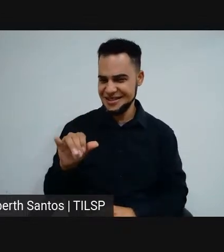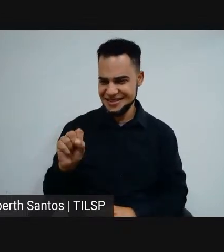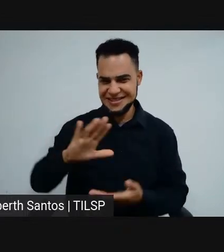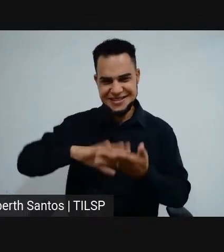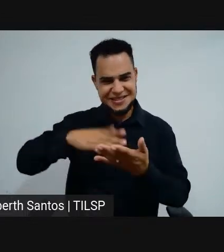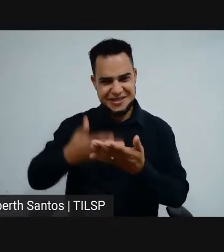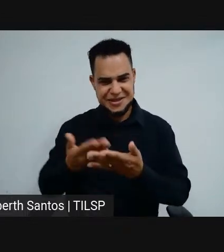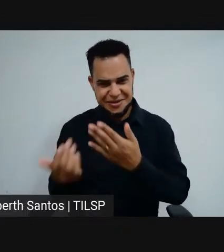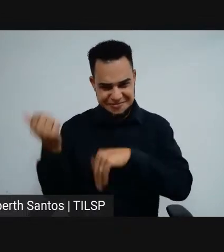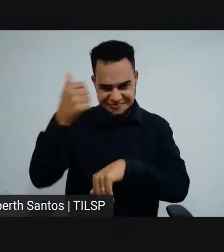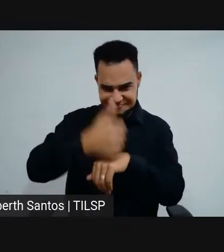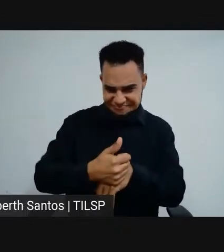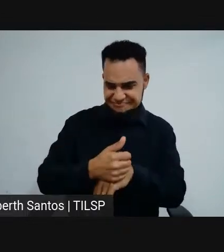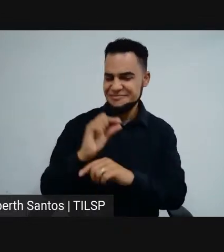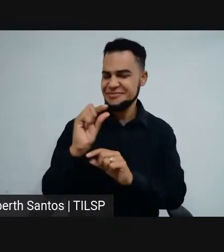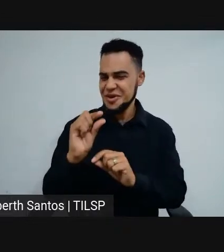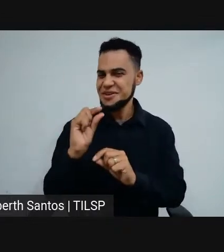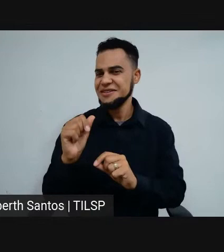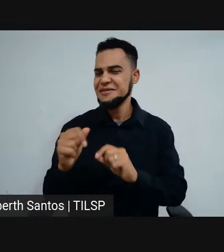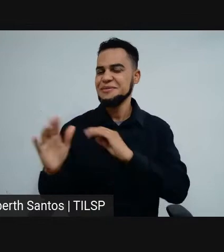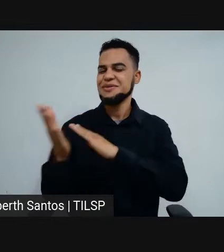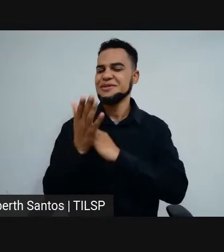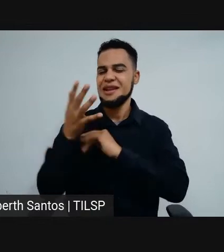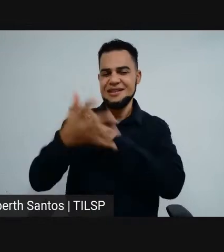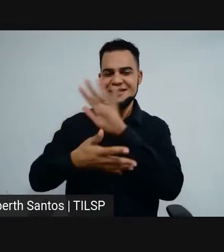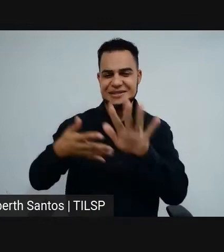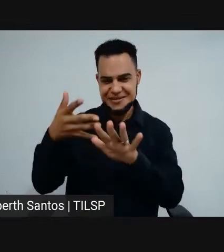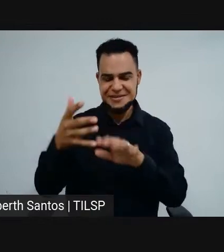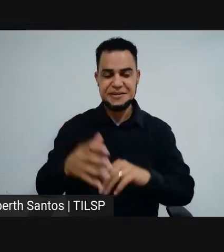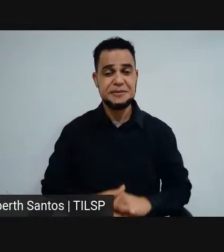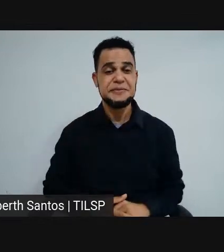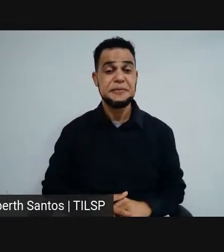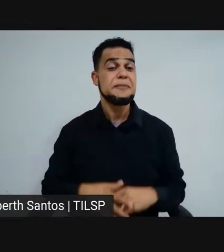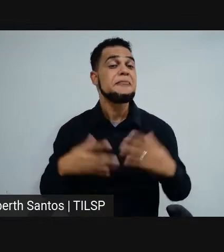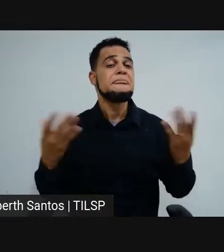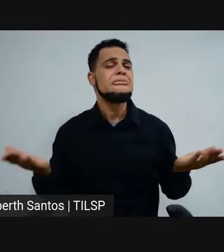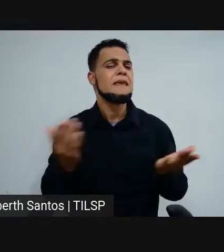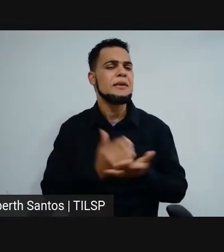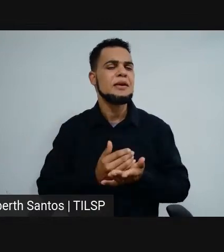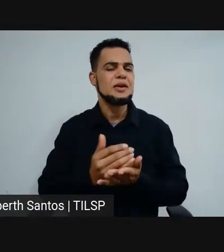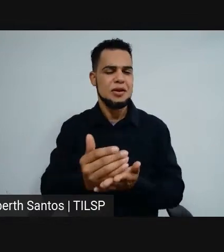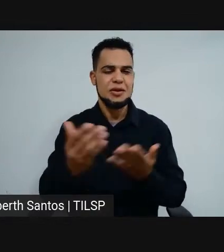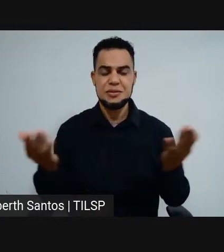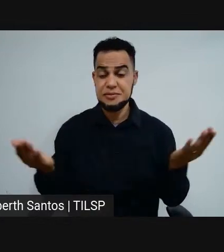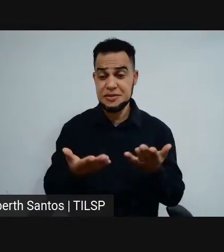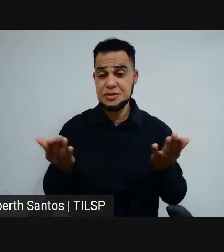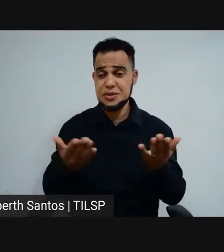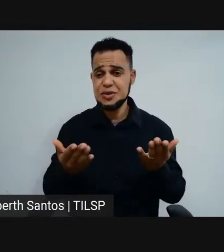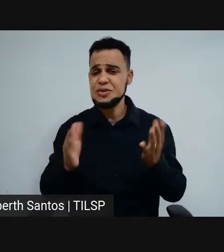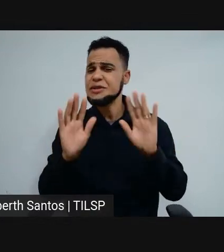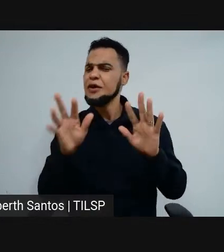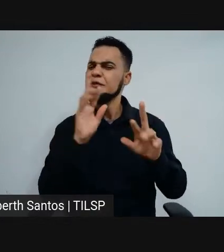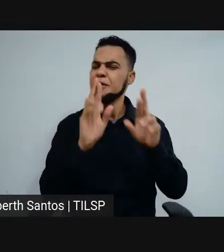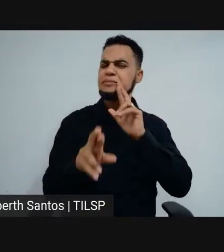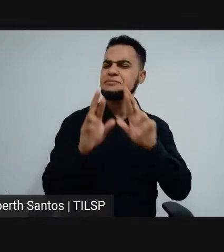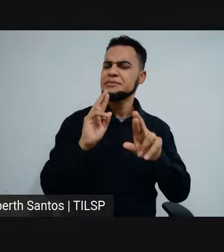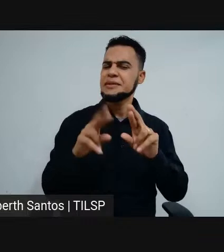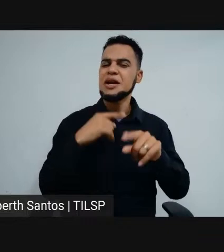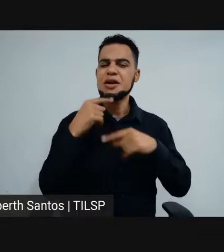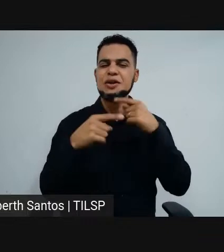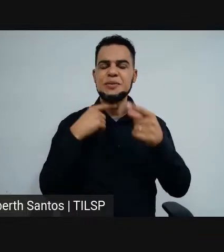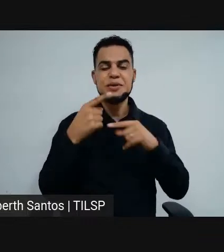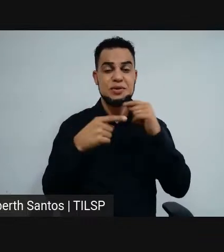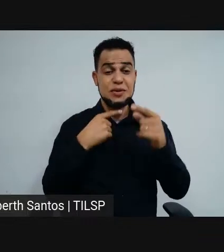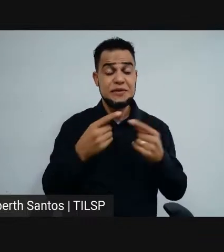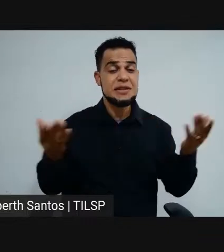Enfim, vocês vão também ajudar nas libras aí. Bom, e para começar, eu vou só tirar umas dúvidas aqui. Então, a gente está oferecendo